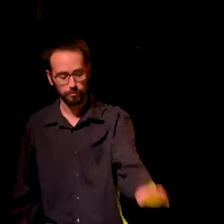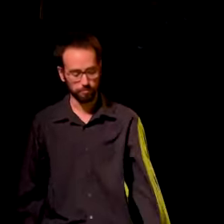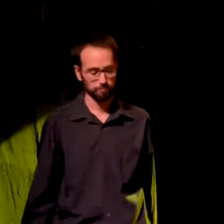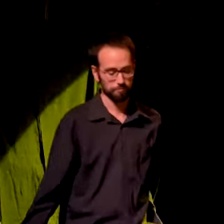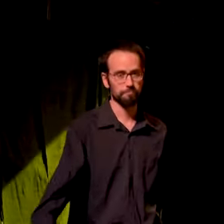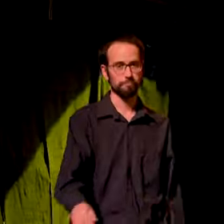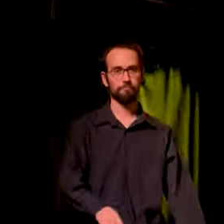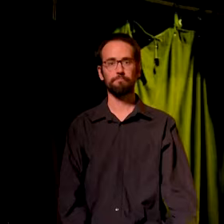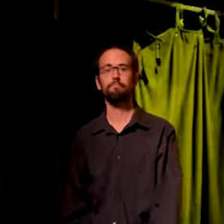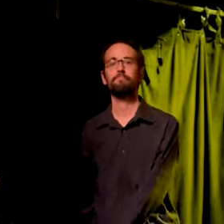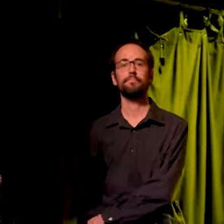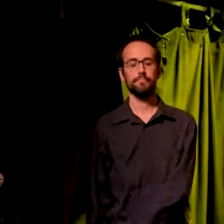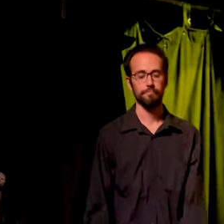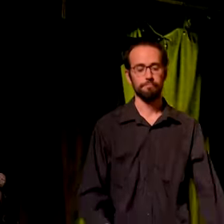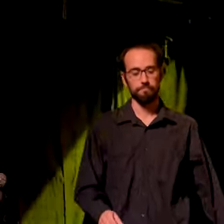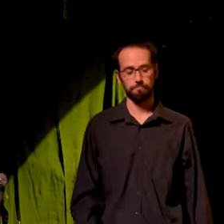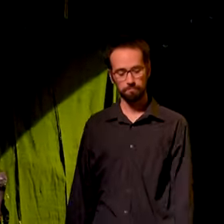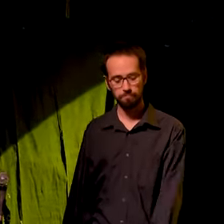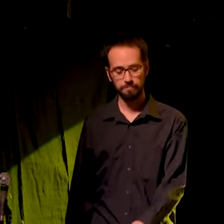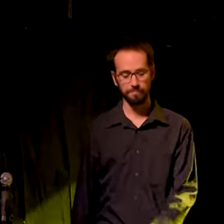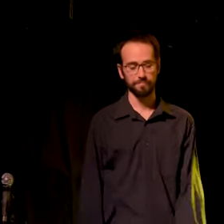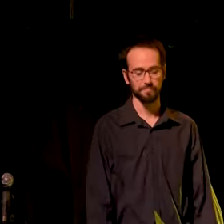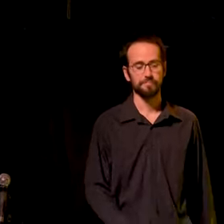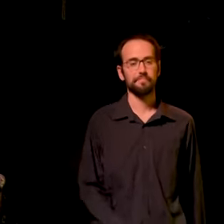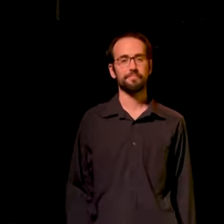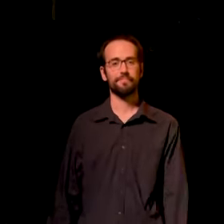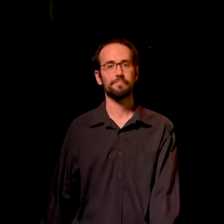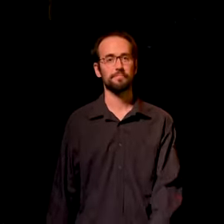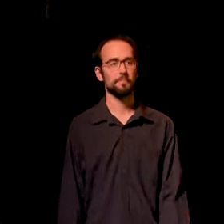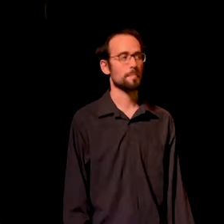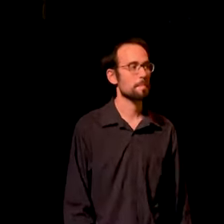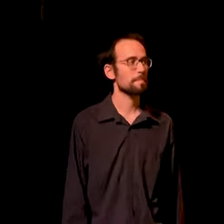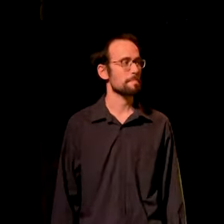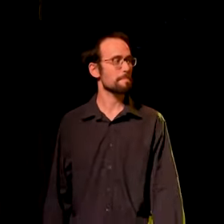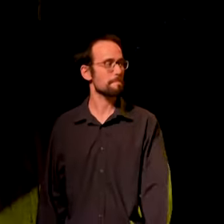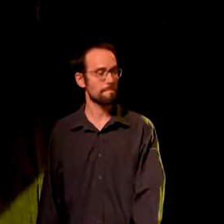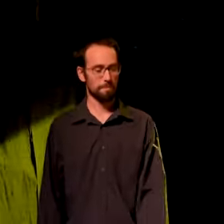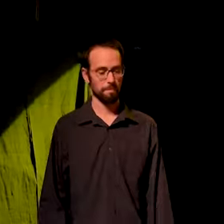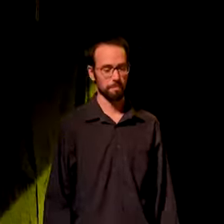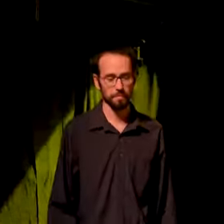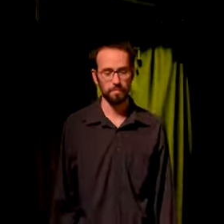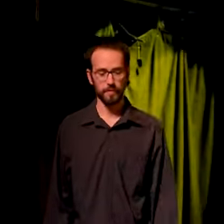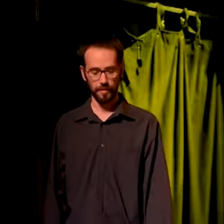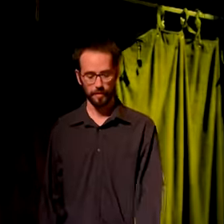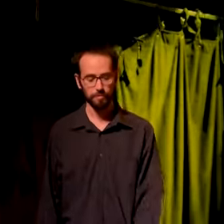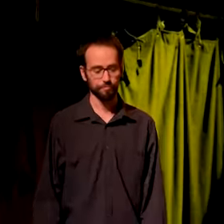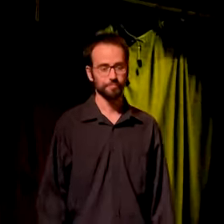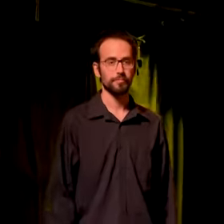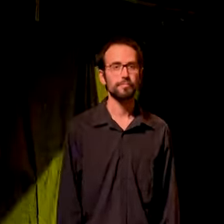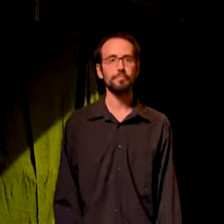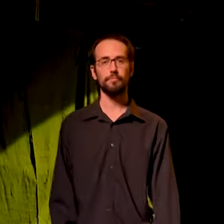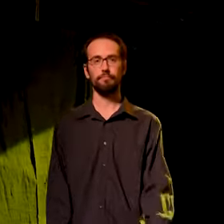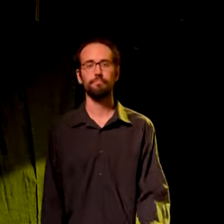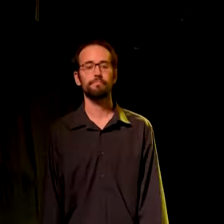Presca, quan arribo a casa La mare sempre em diu Apa, corre, fes els deures que ja canta la perdiu M'hi peso de mala gana Perquè